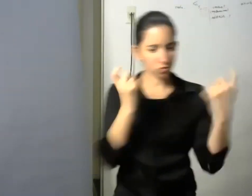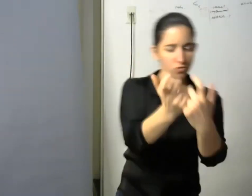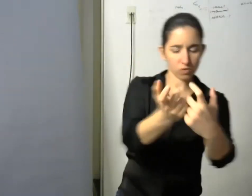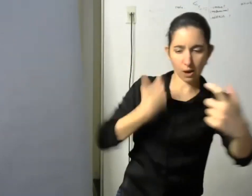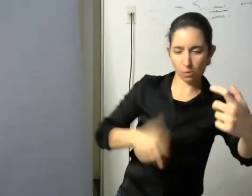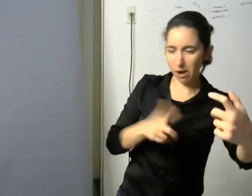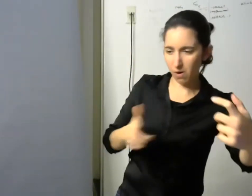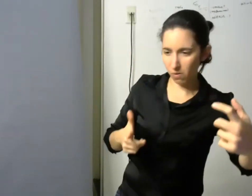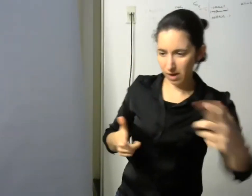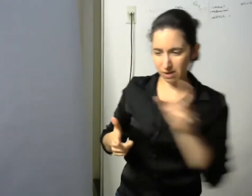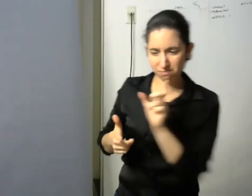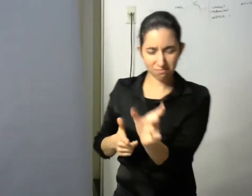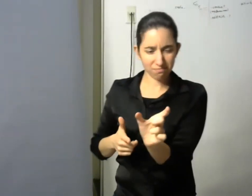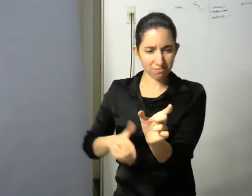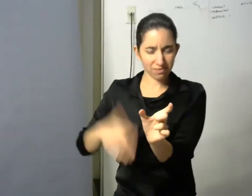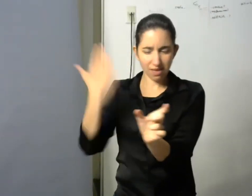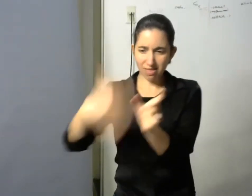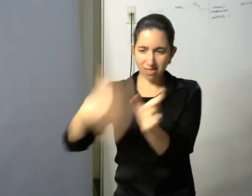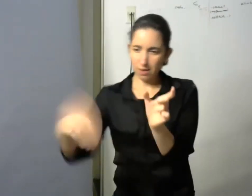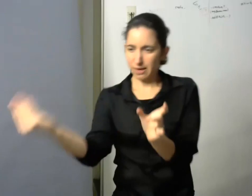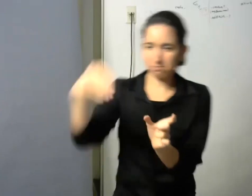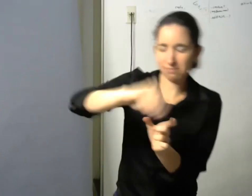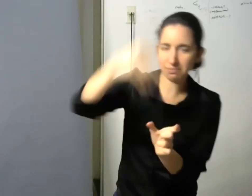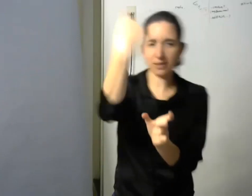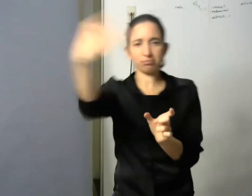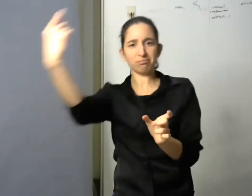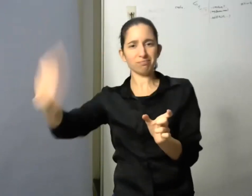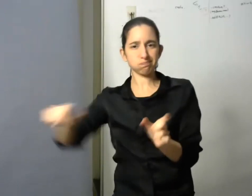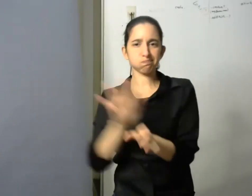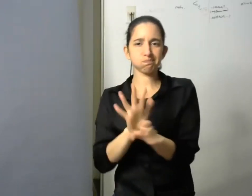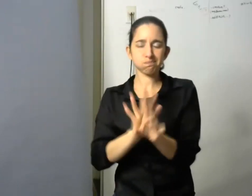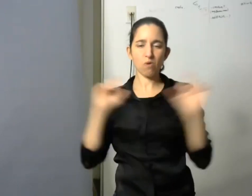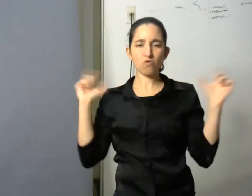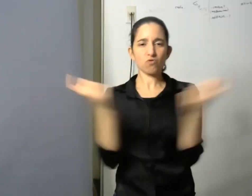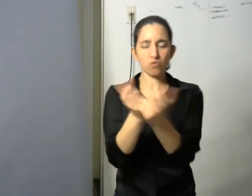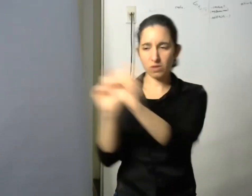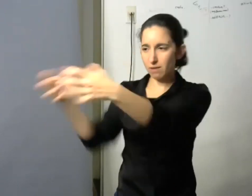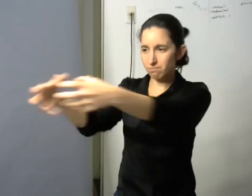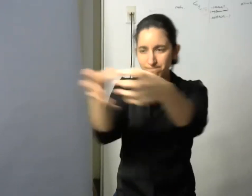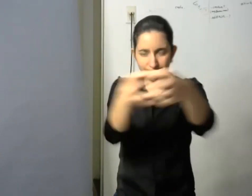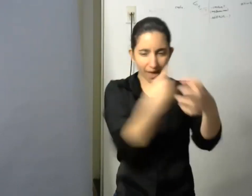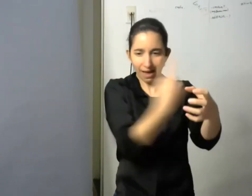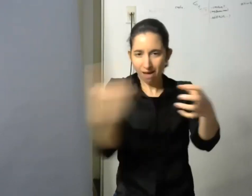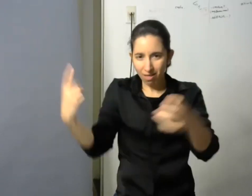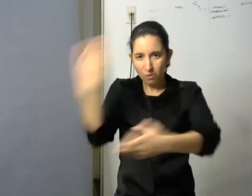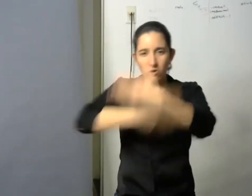de discapacidad que nosotros definimos de esa manera y en ese sentido es interesante porque esa asociación